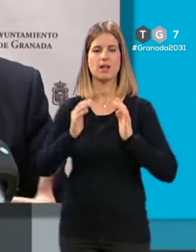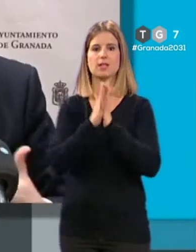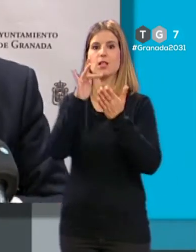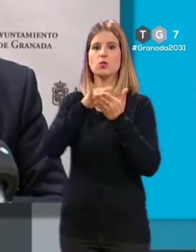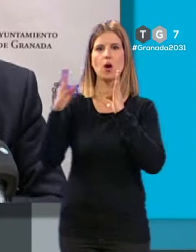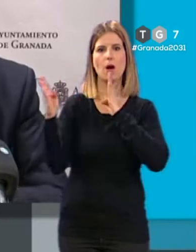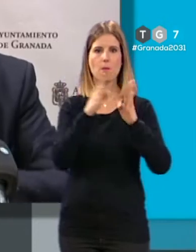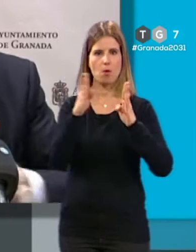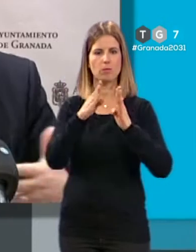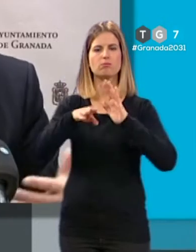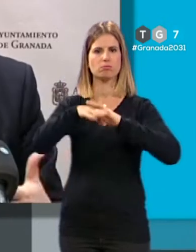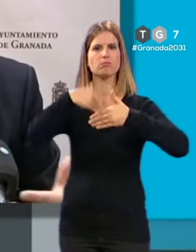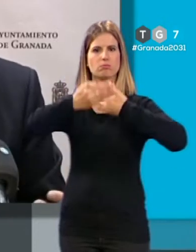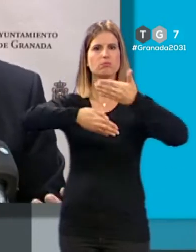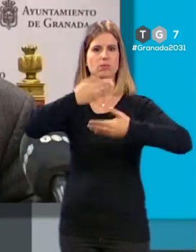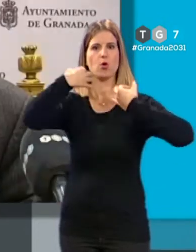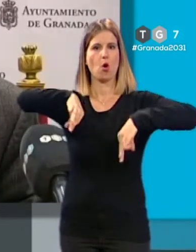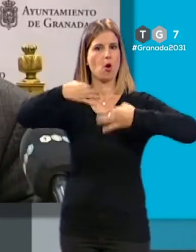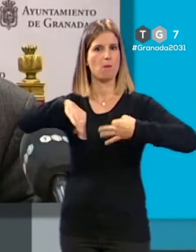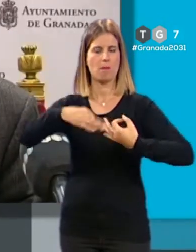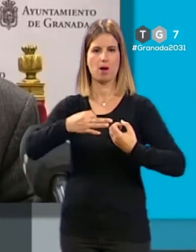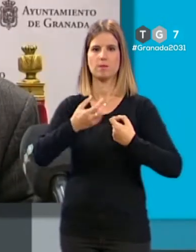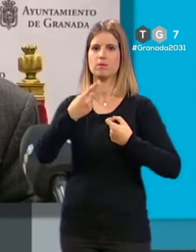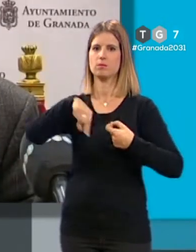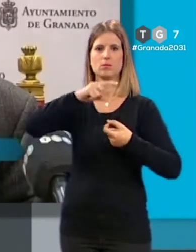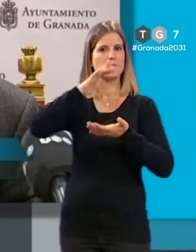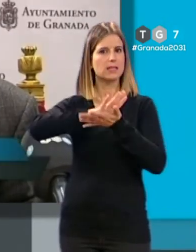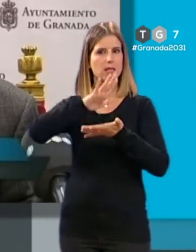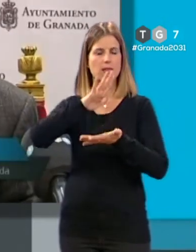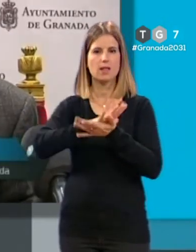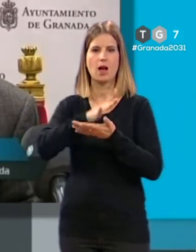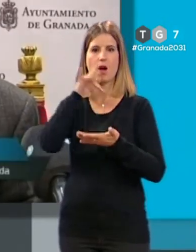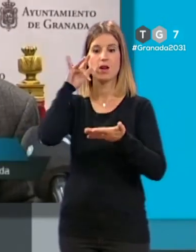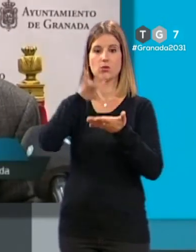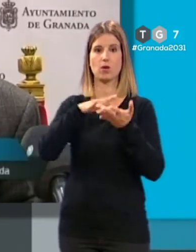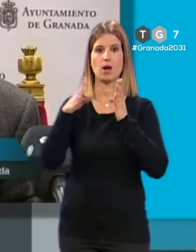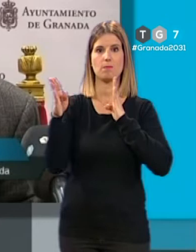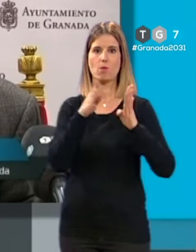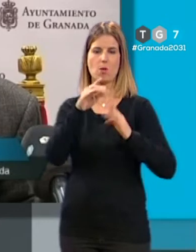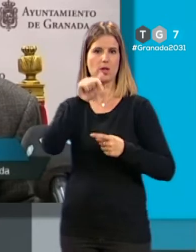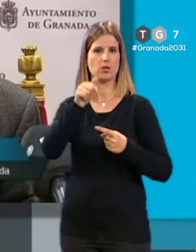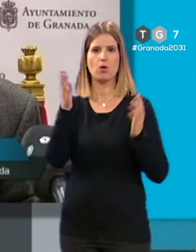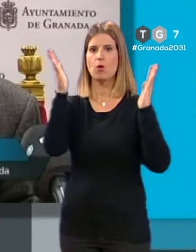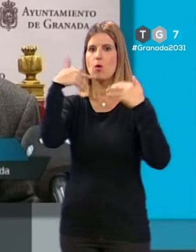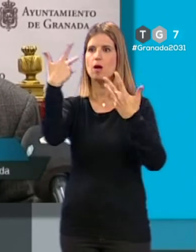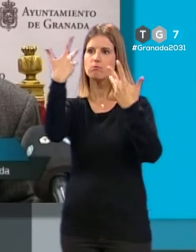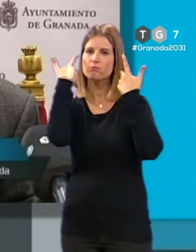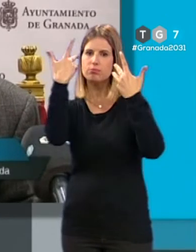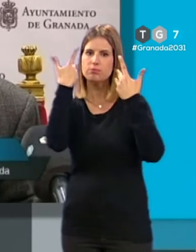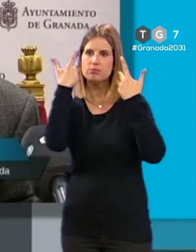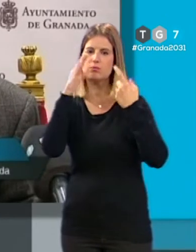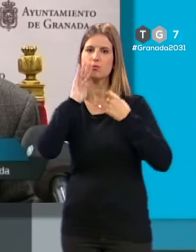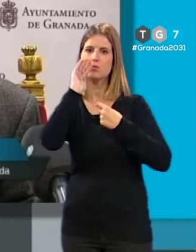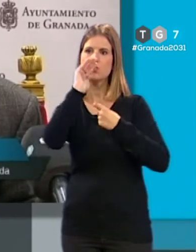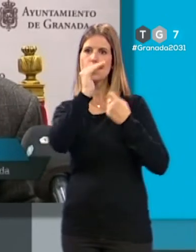se va a discurrir con absoluta normalidad. Total tranquilidad. Ahora mismo no tenemos ninguna recomendación por